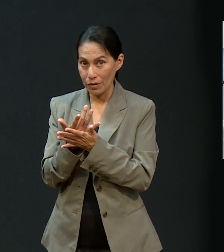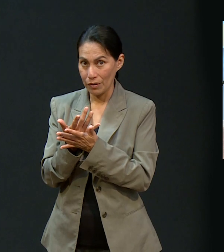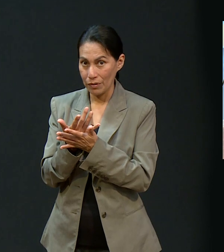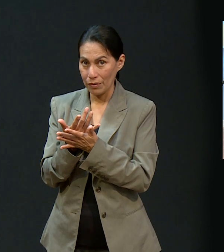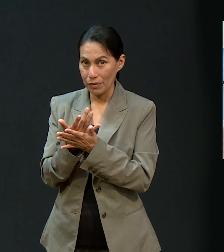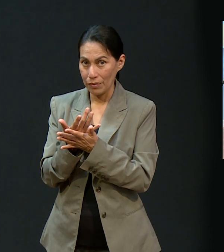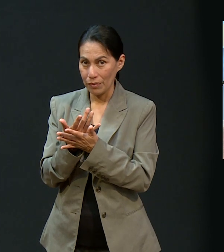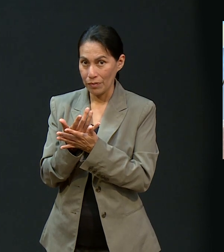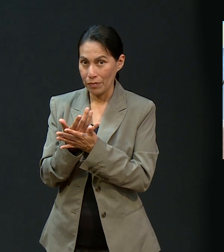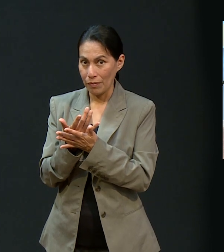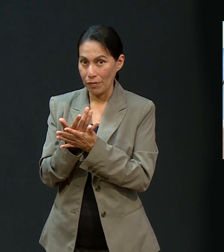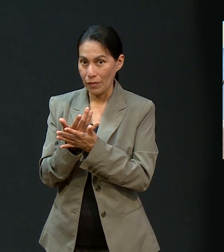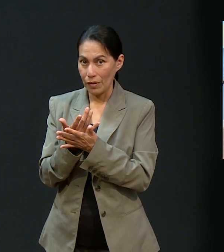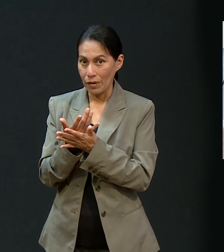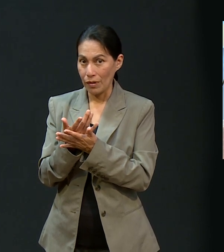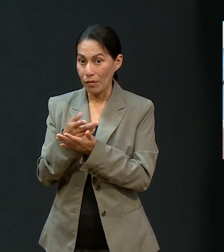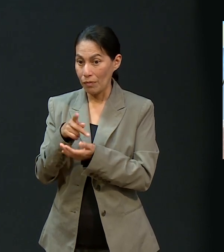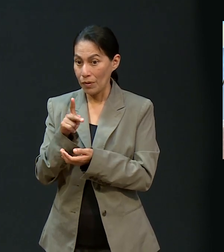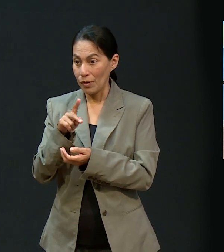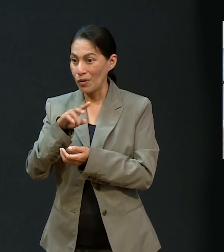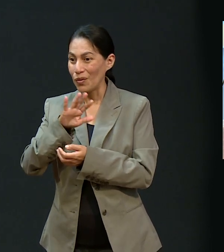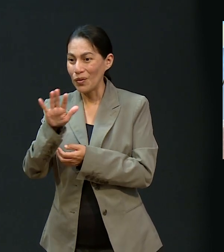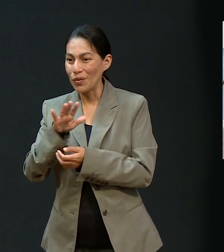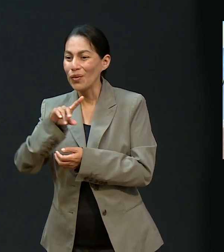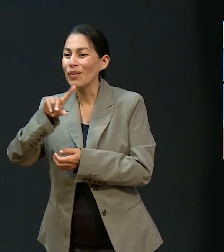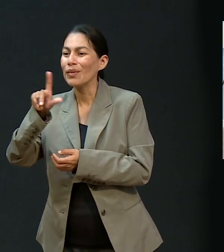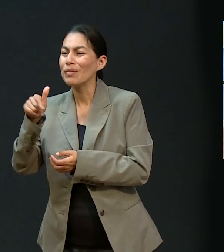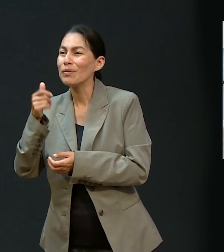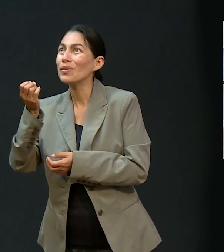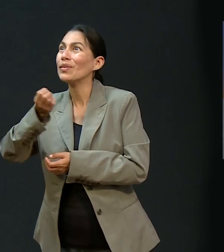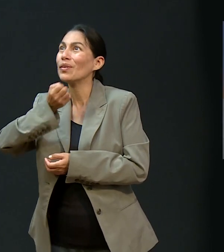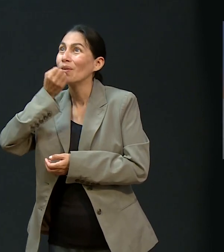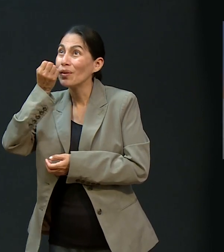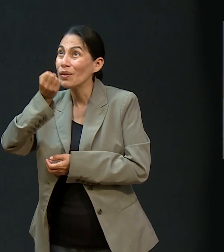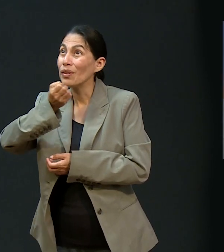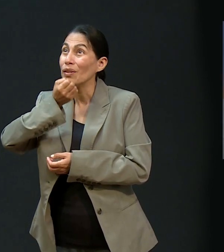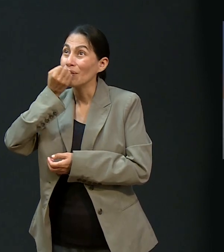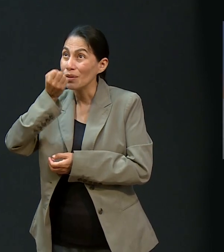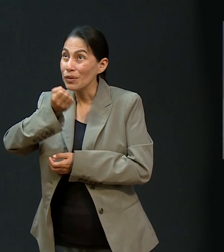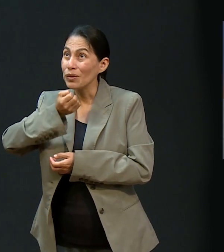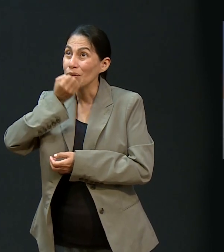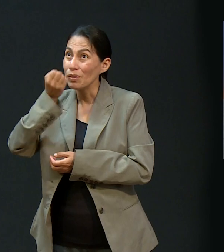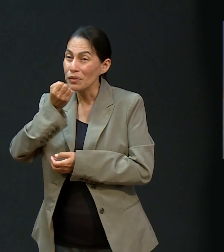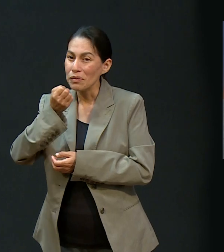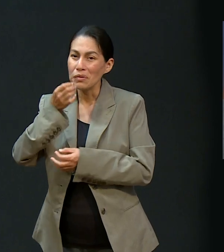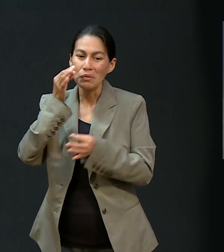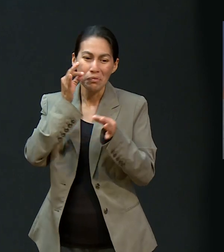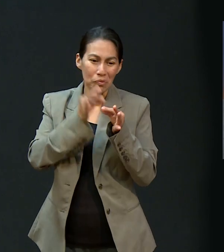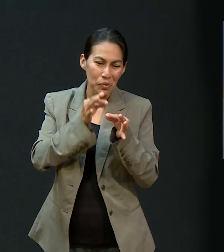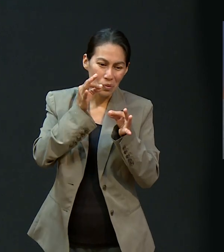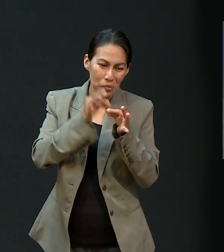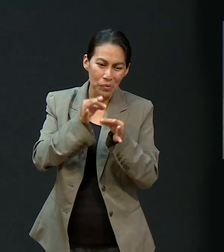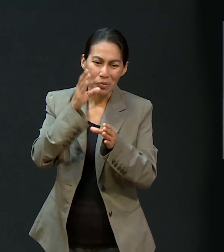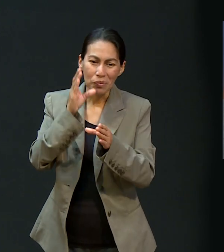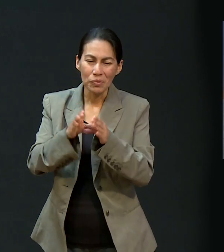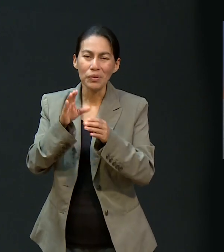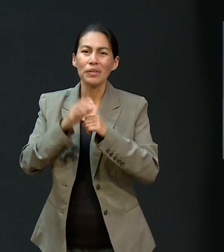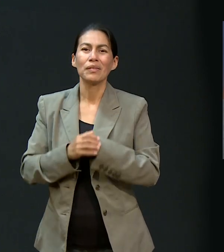y me dice, ya te estamos esperando. Pero todo era después de una oración. Todo se